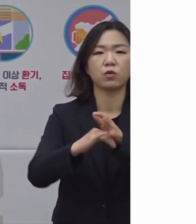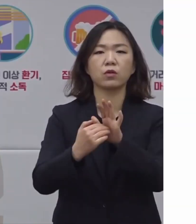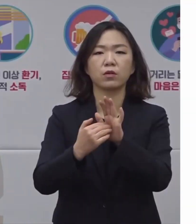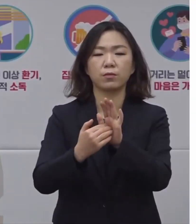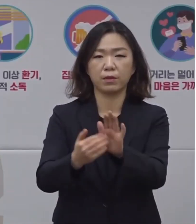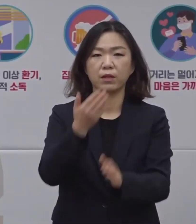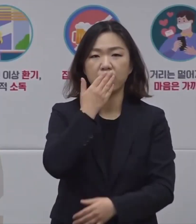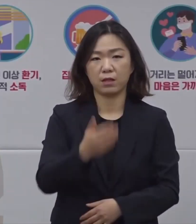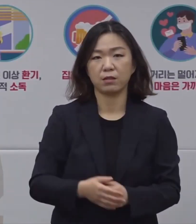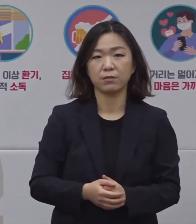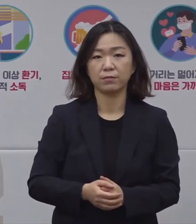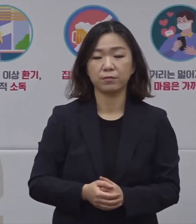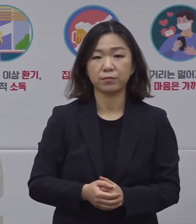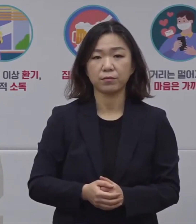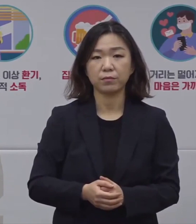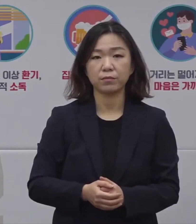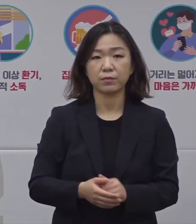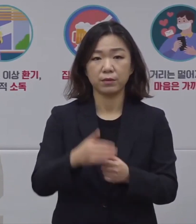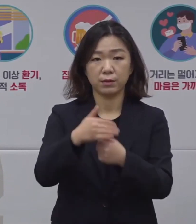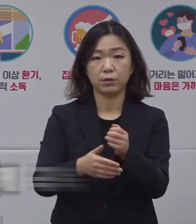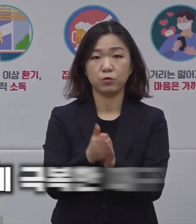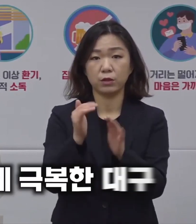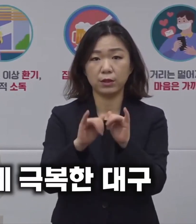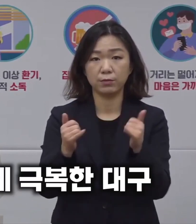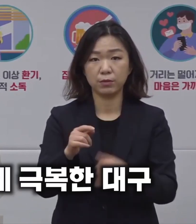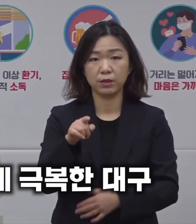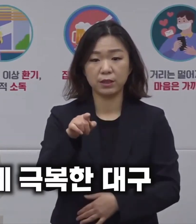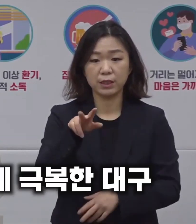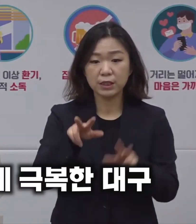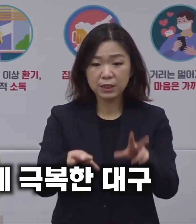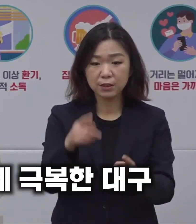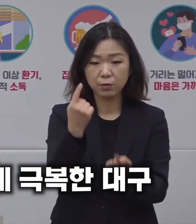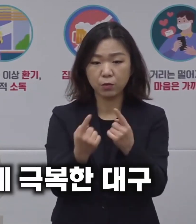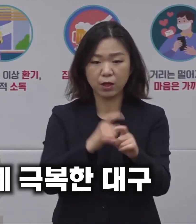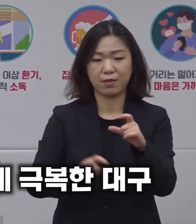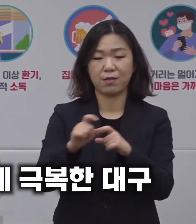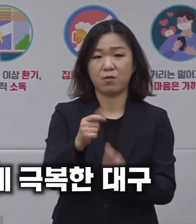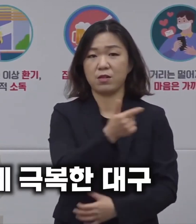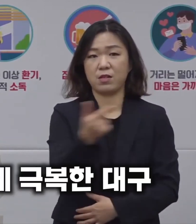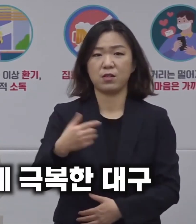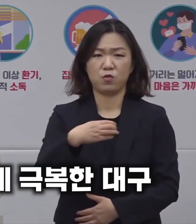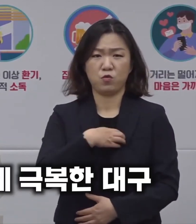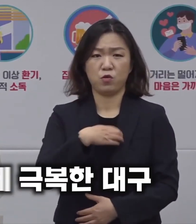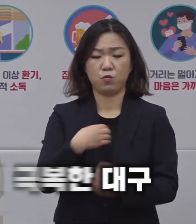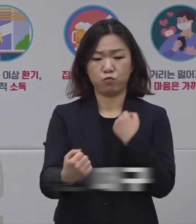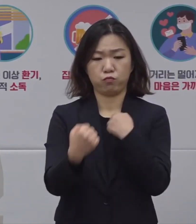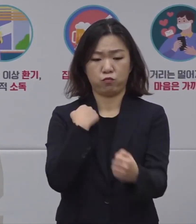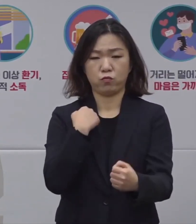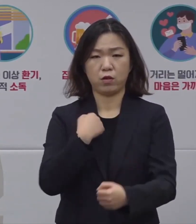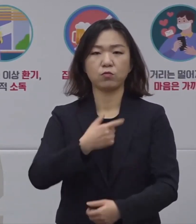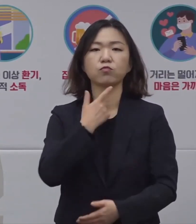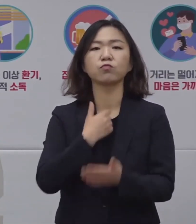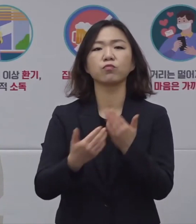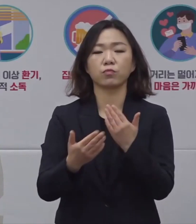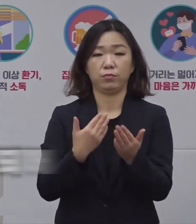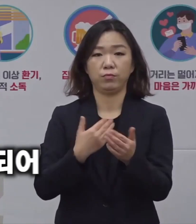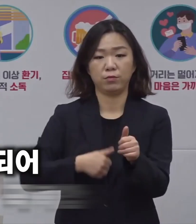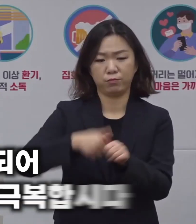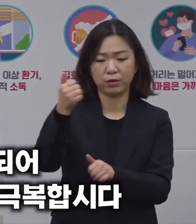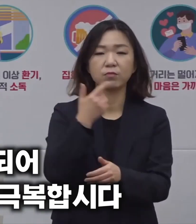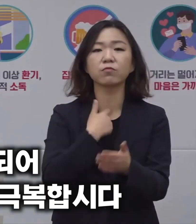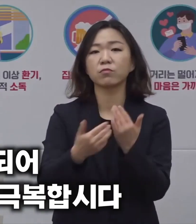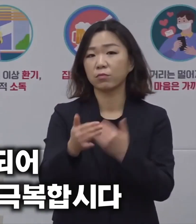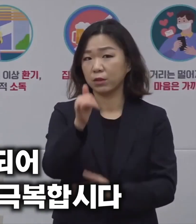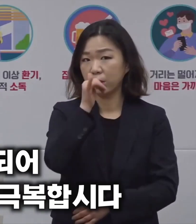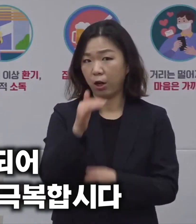우리 대구시민은 이보다 더 큰 위기를 극복한 경험과 노하우가 있습니다. 우리